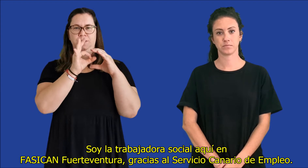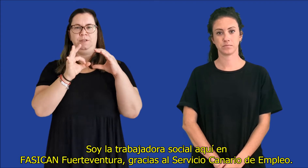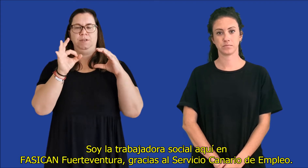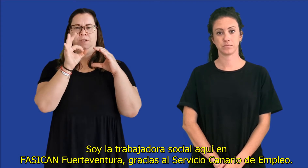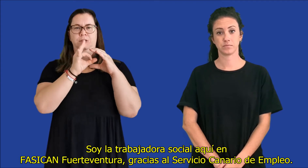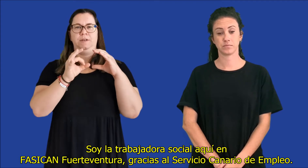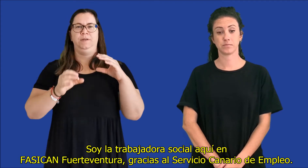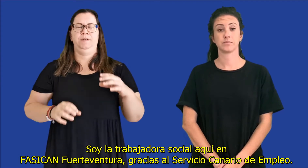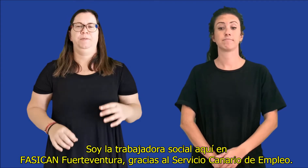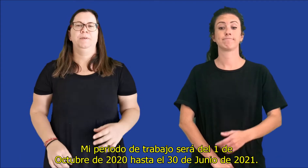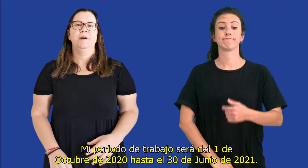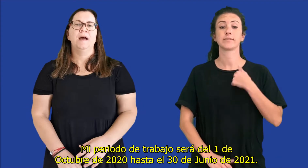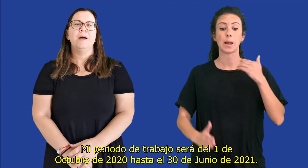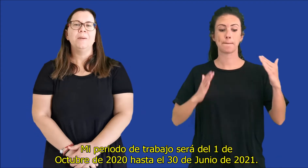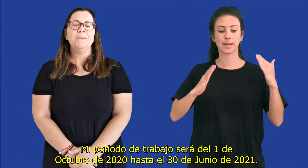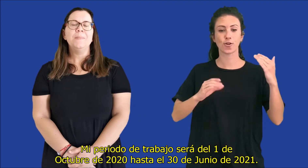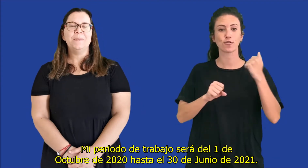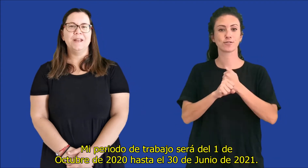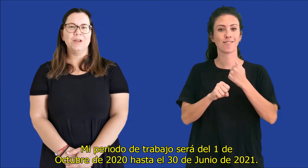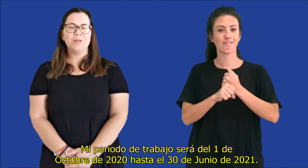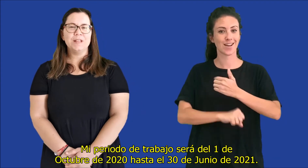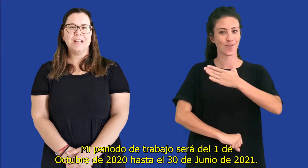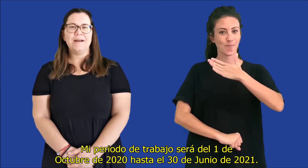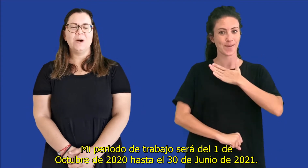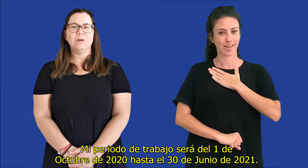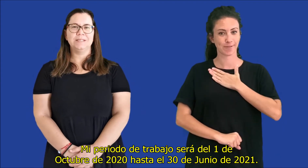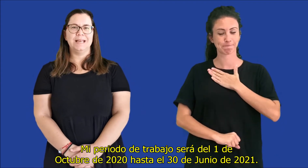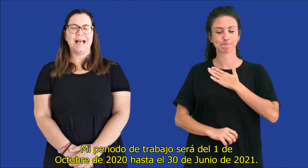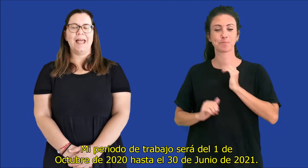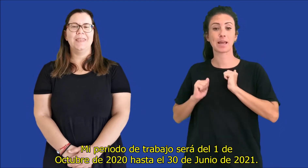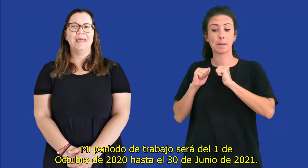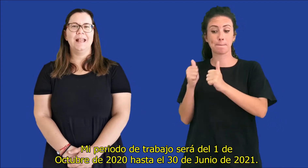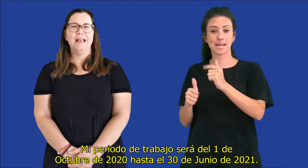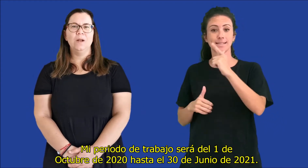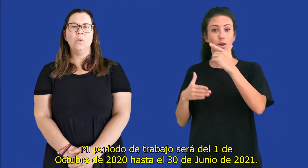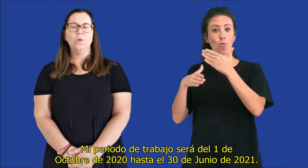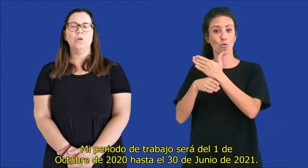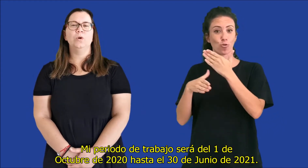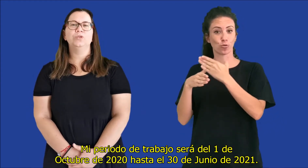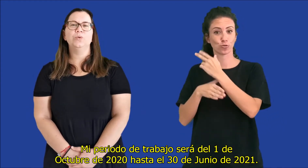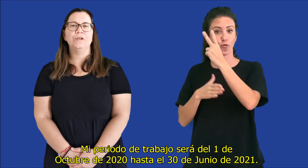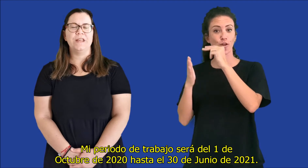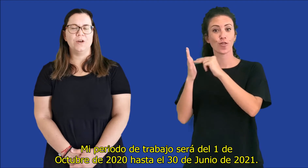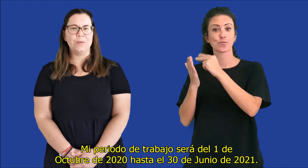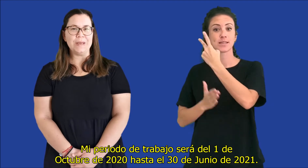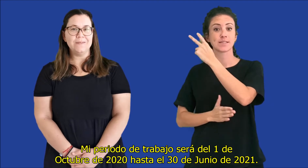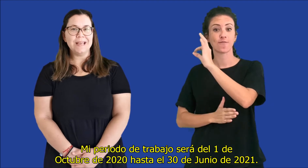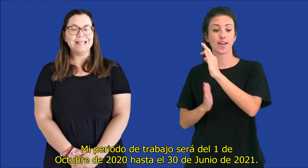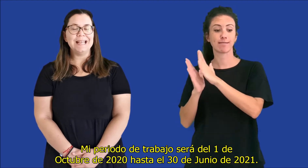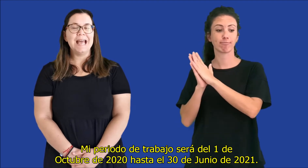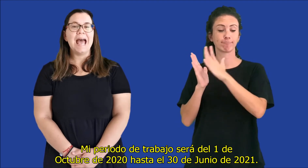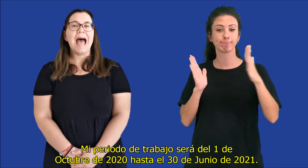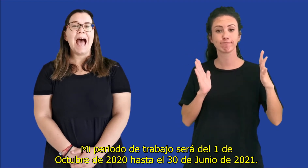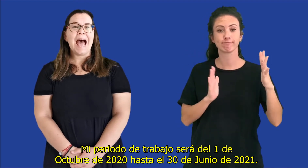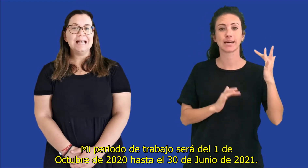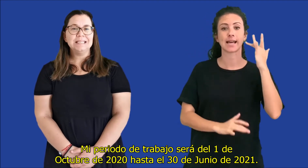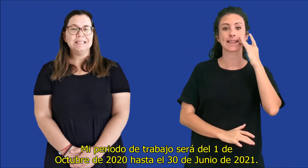Ganario de Empleo. Mi periodo de trabajo será del 1 de octubre de 2020 hasta